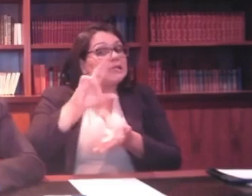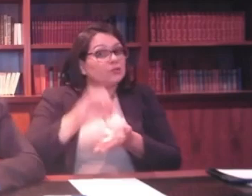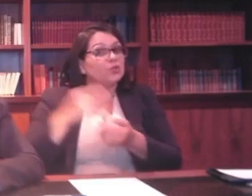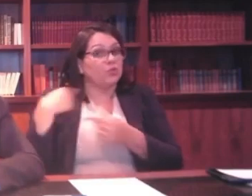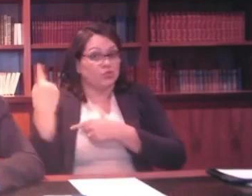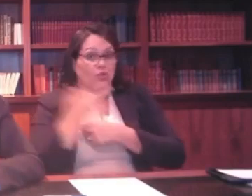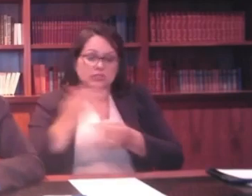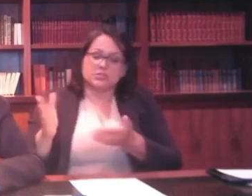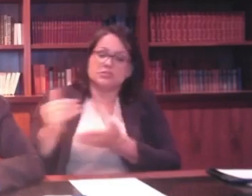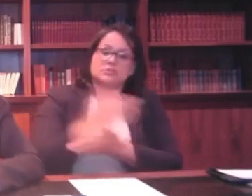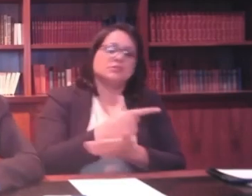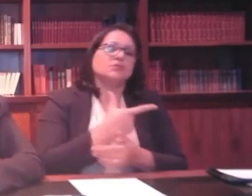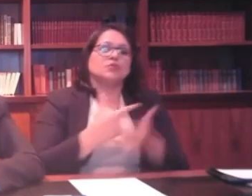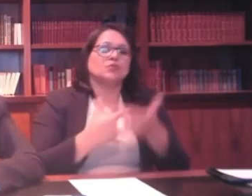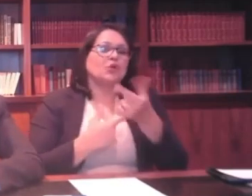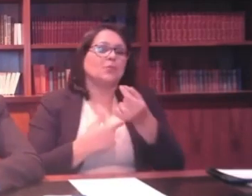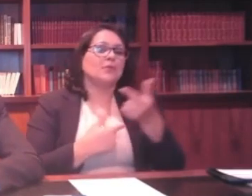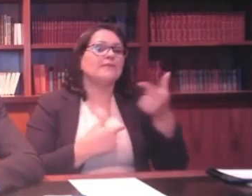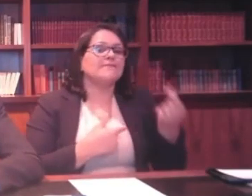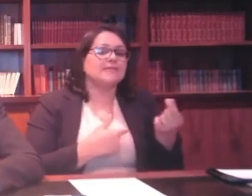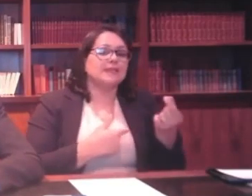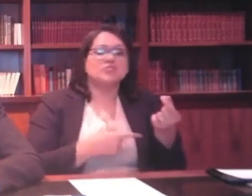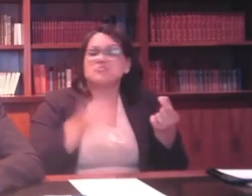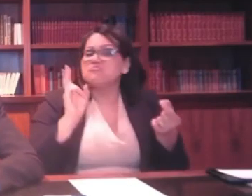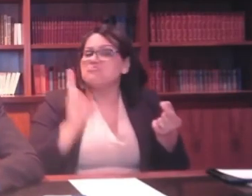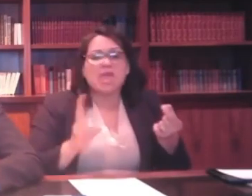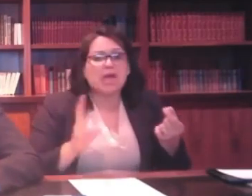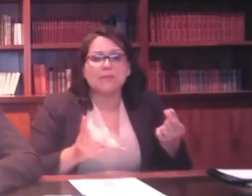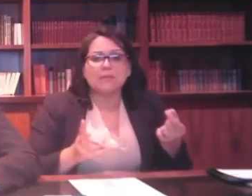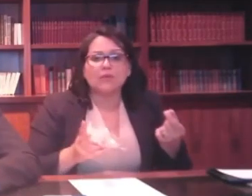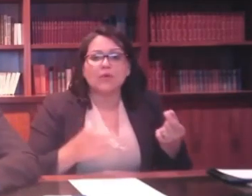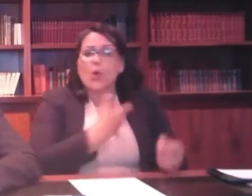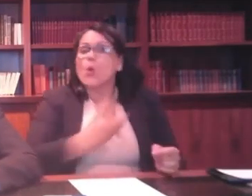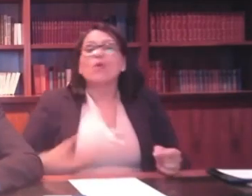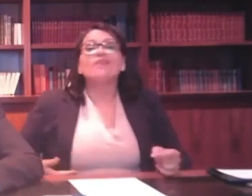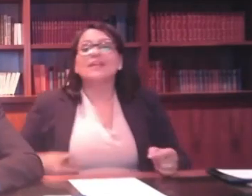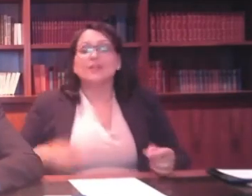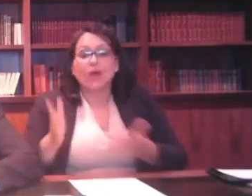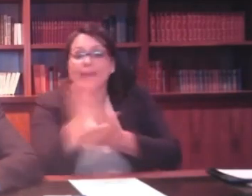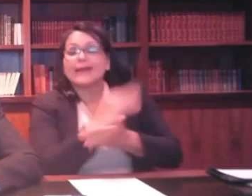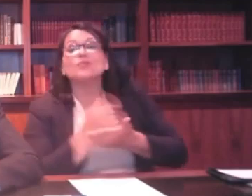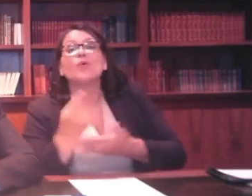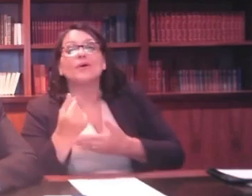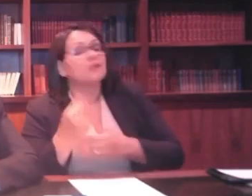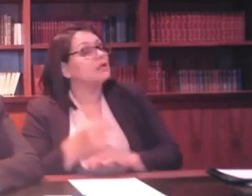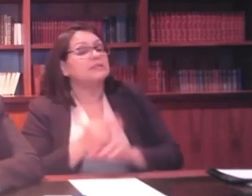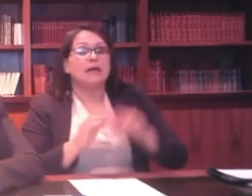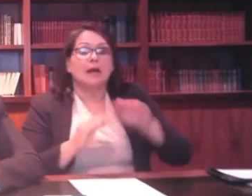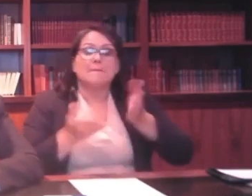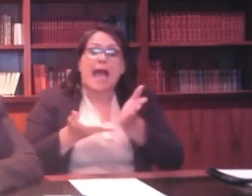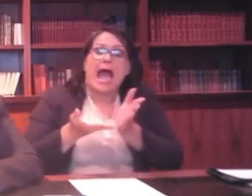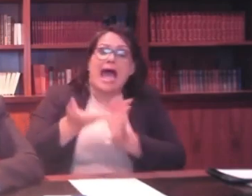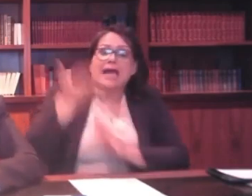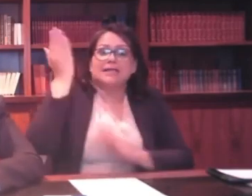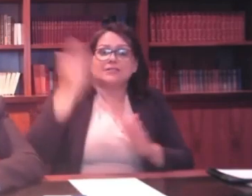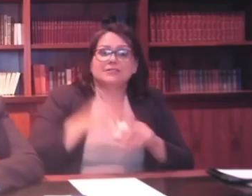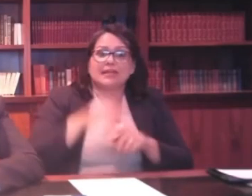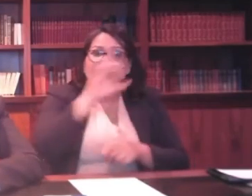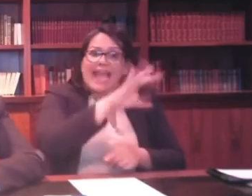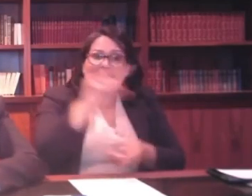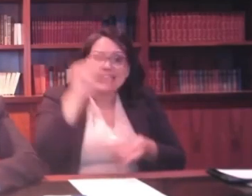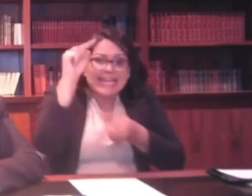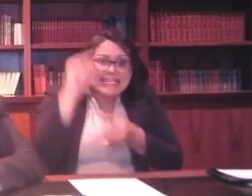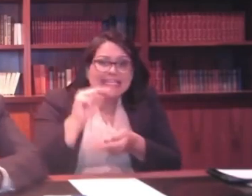2020 exatamente a mesma coisa. Os governadores não têm arrecadado muito mais por litro